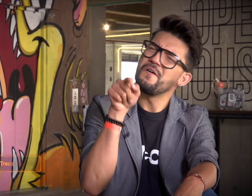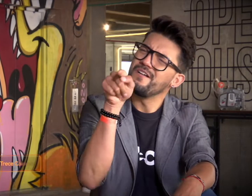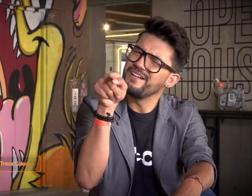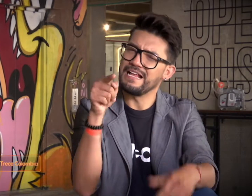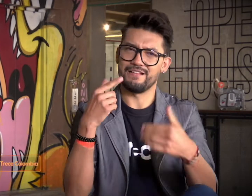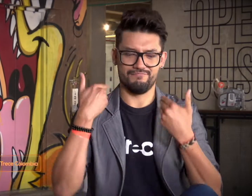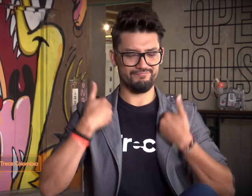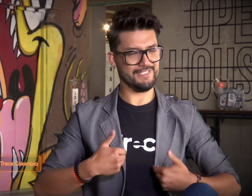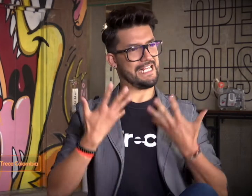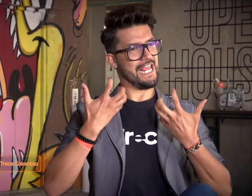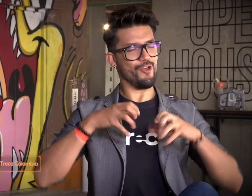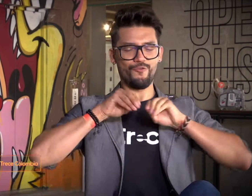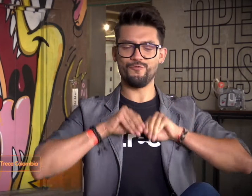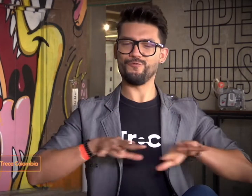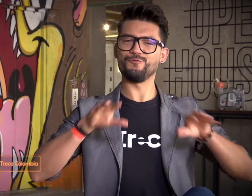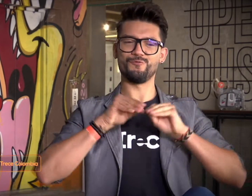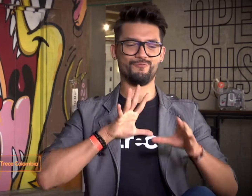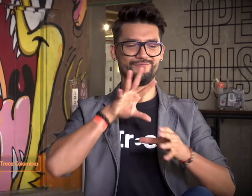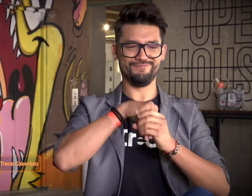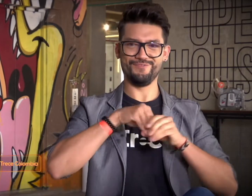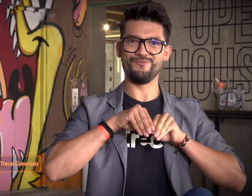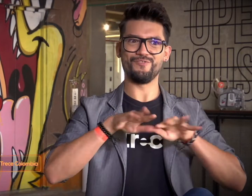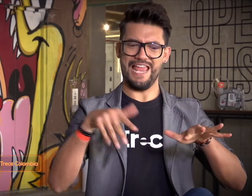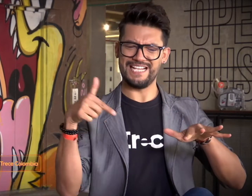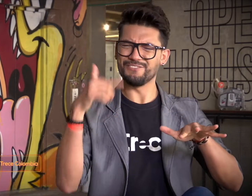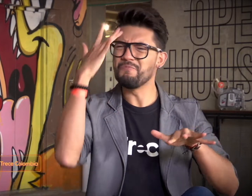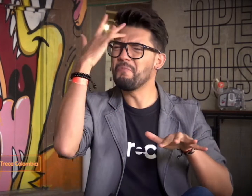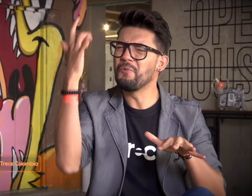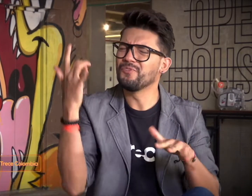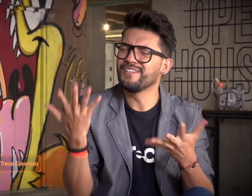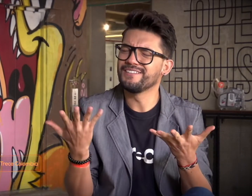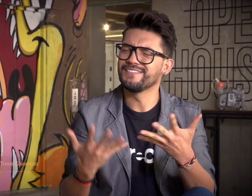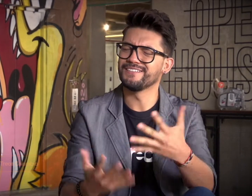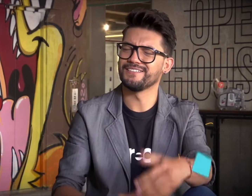Zeta, ¿en qué momento decidiste que querías ser un influenciador?